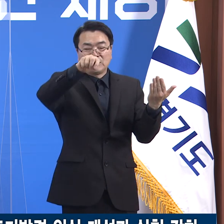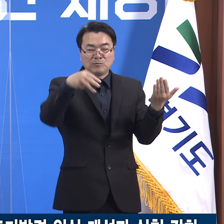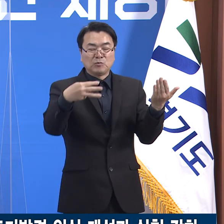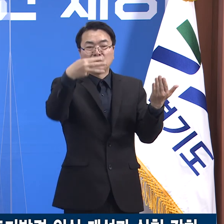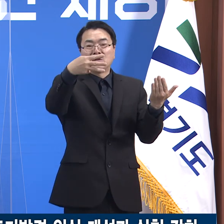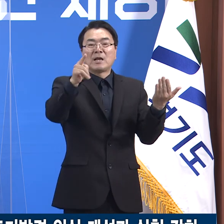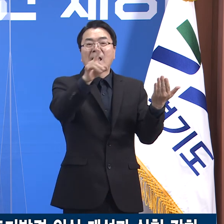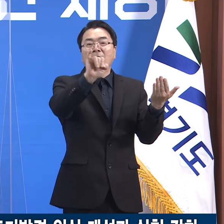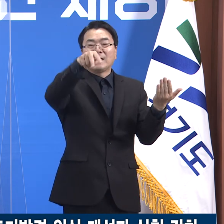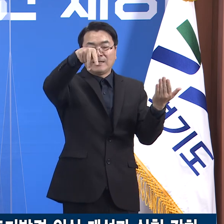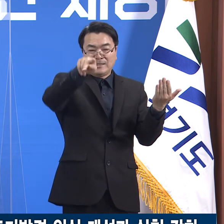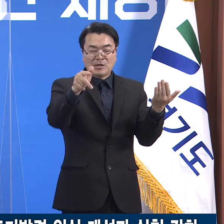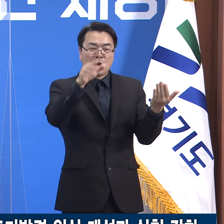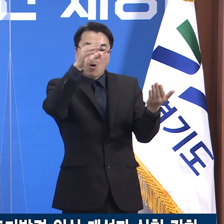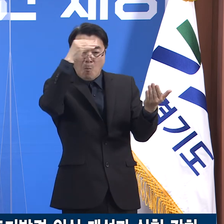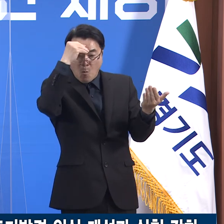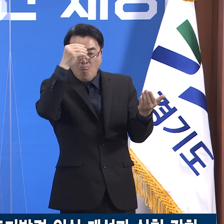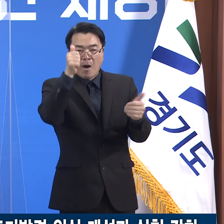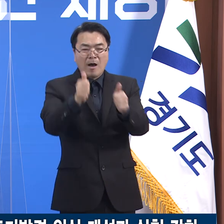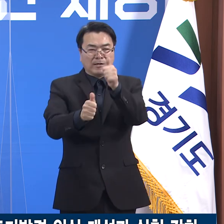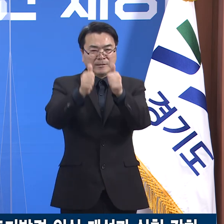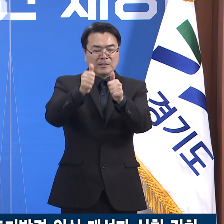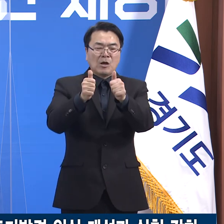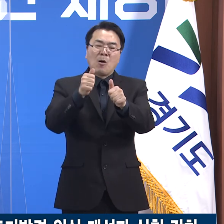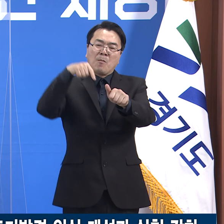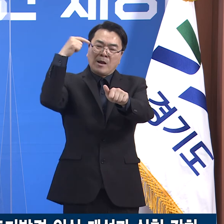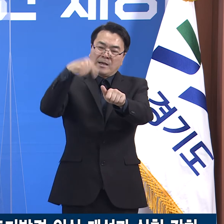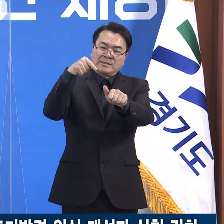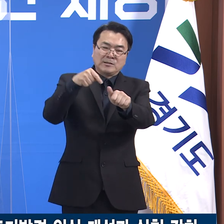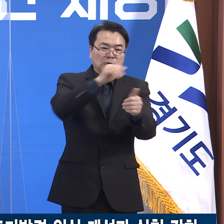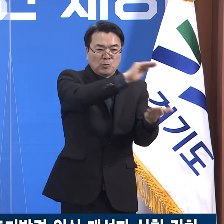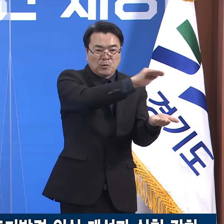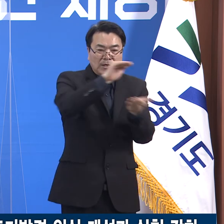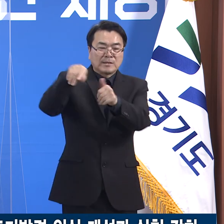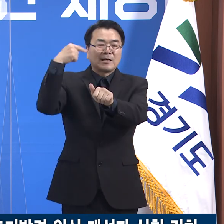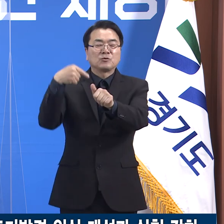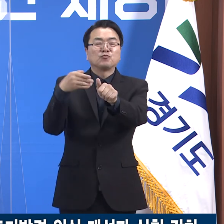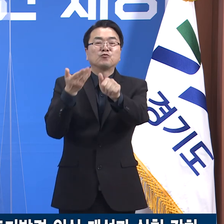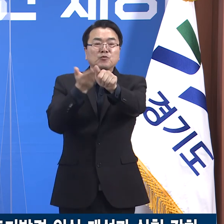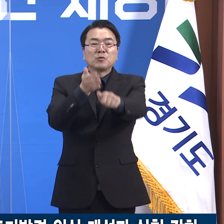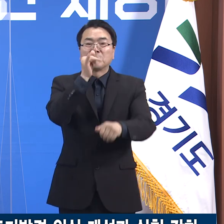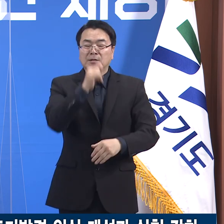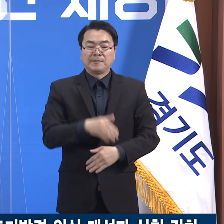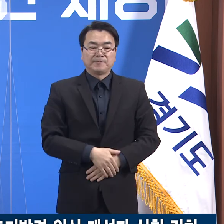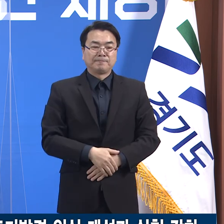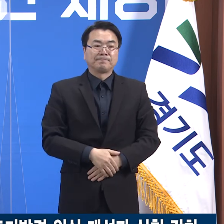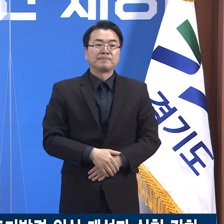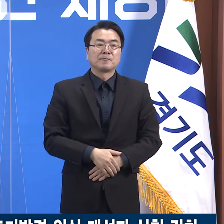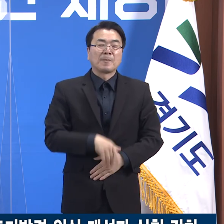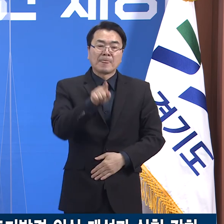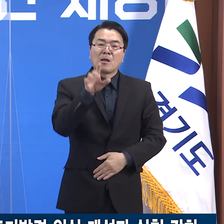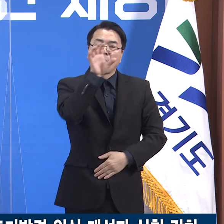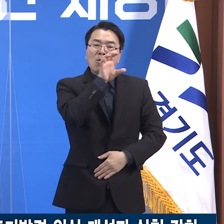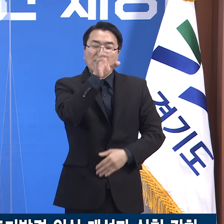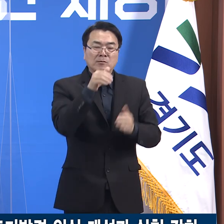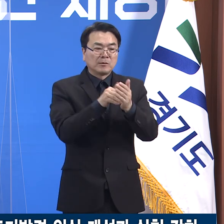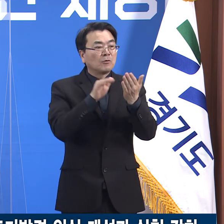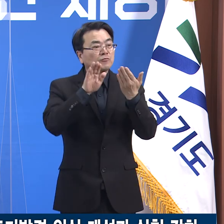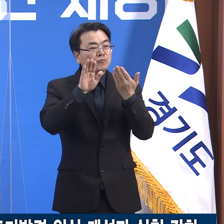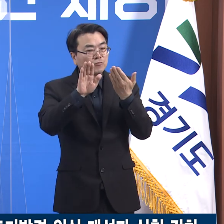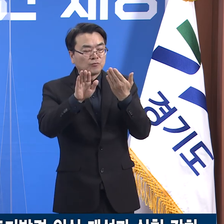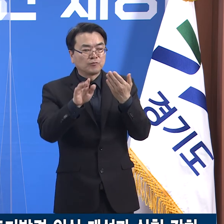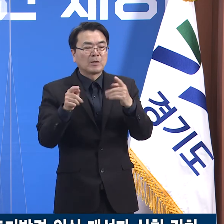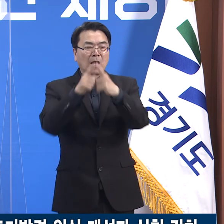요양시설에서 접근할 수 있도록 준비하고 있습니다. 표준화된 상황을 두고 연습을 한 뒤 필요한 경우